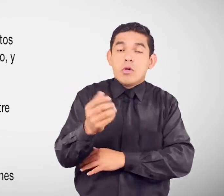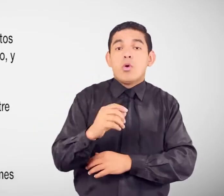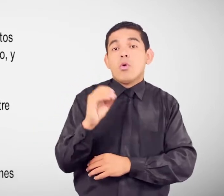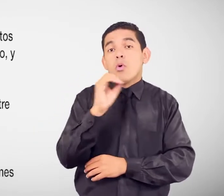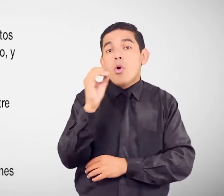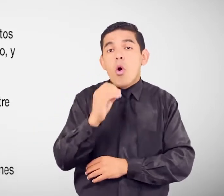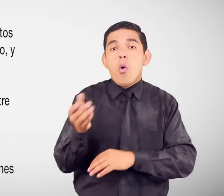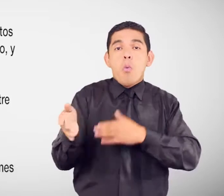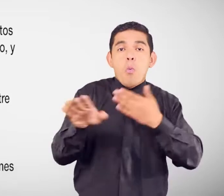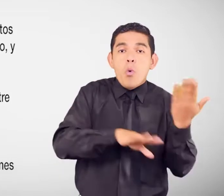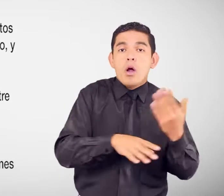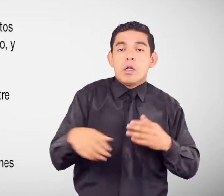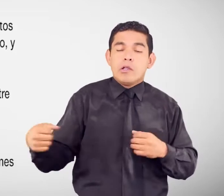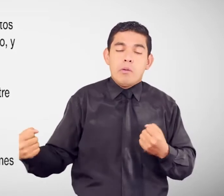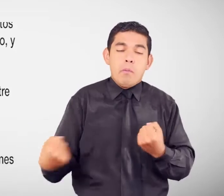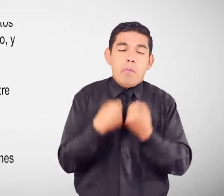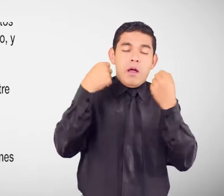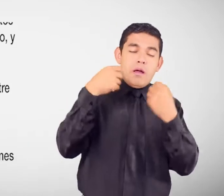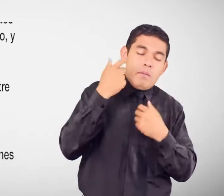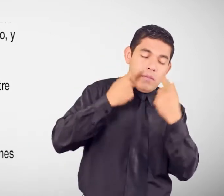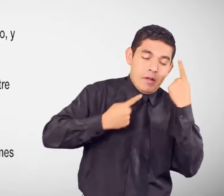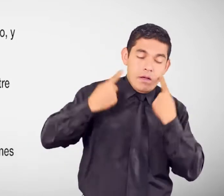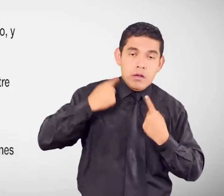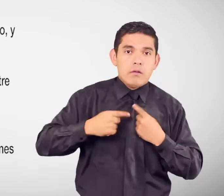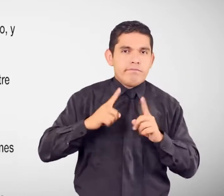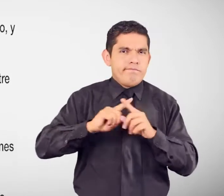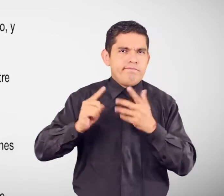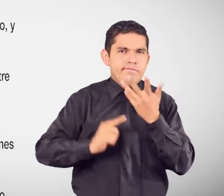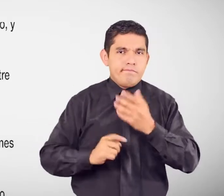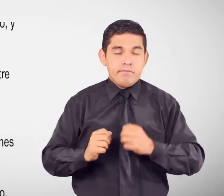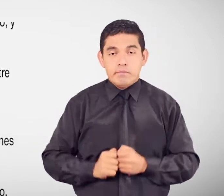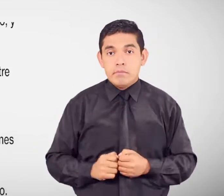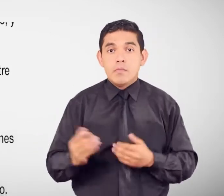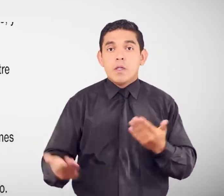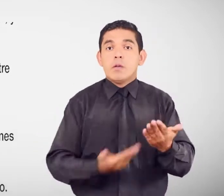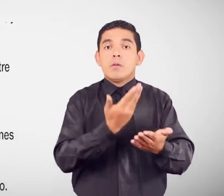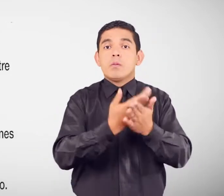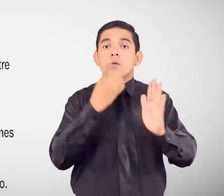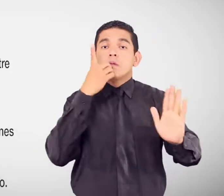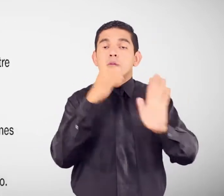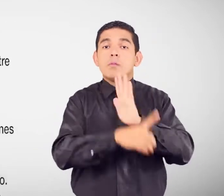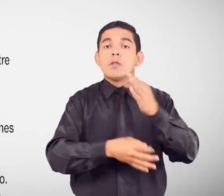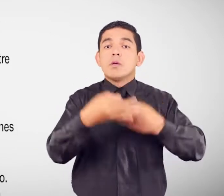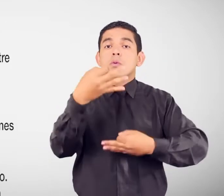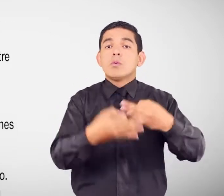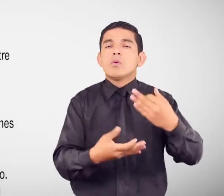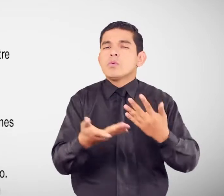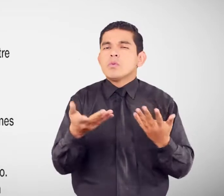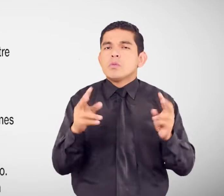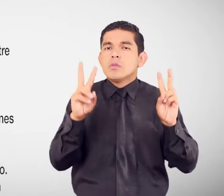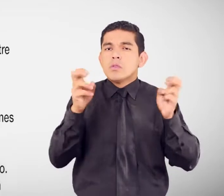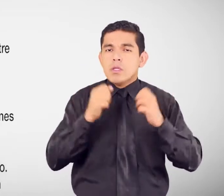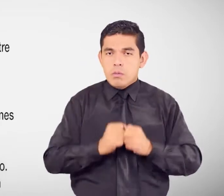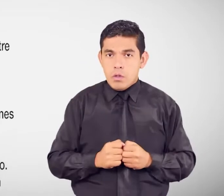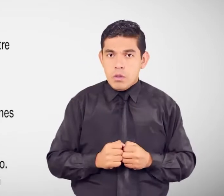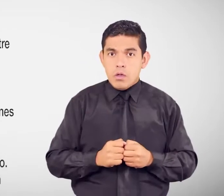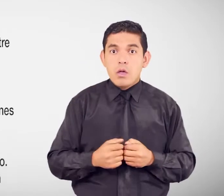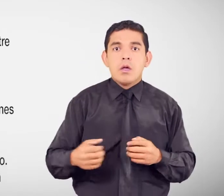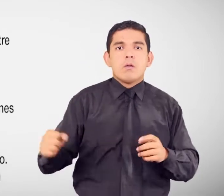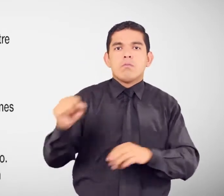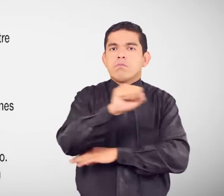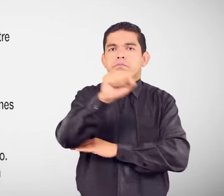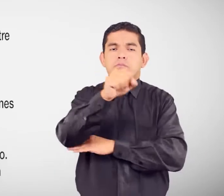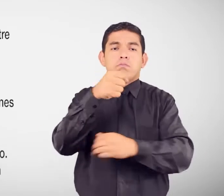Muerte o lesiones de los ocupantes Entre otros Interponer demandas y juicios relacionados Con siniestros de